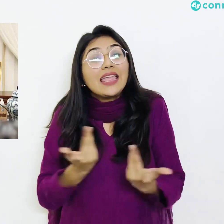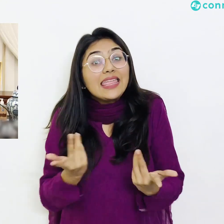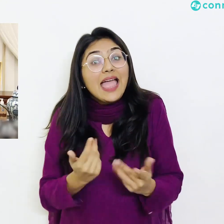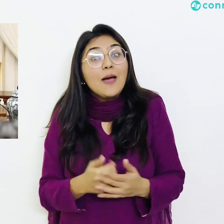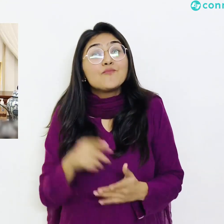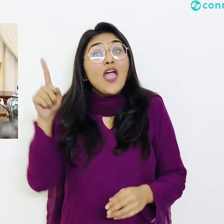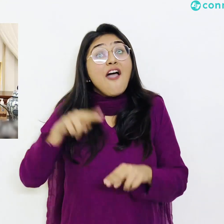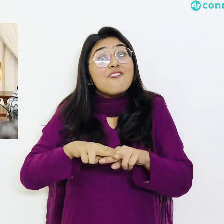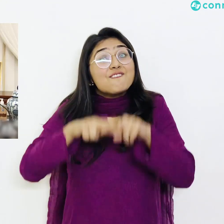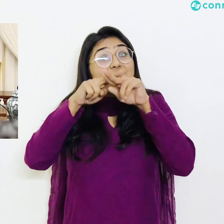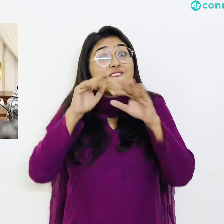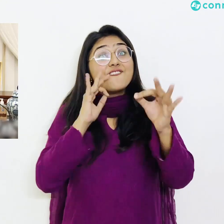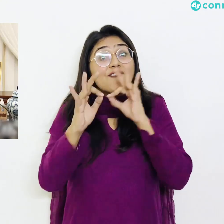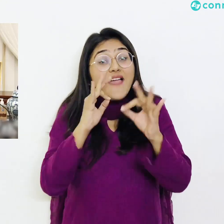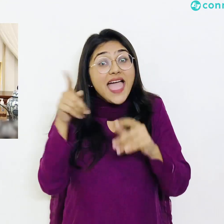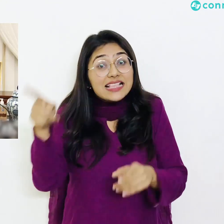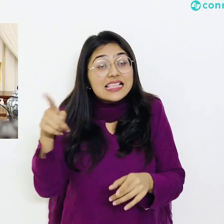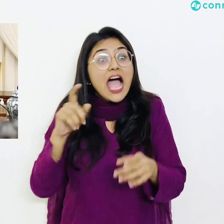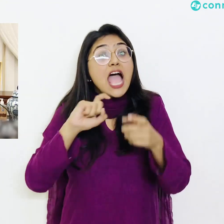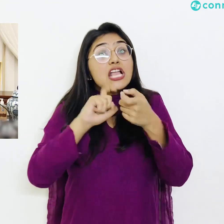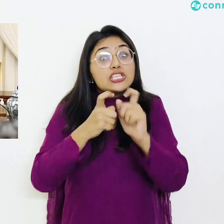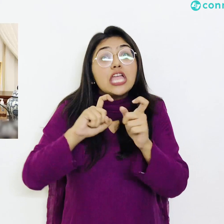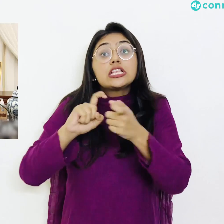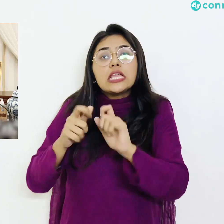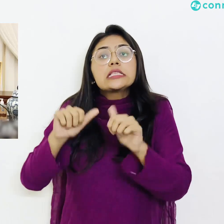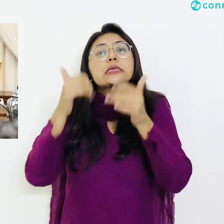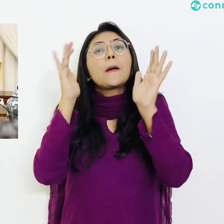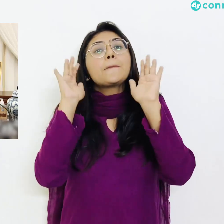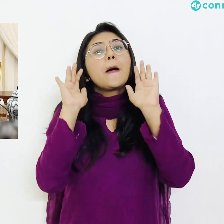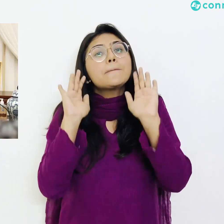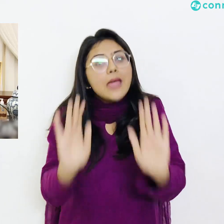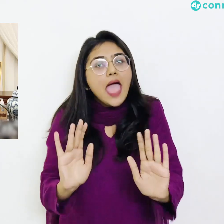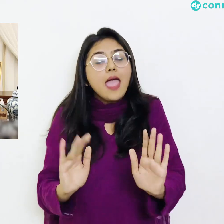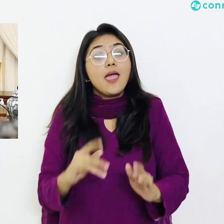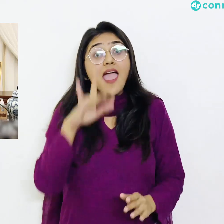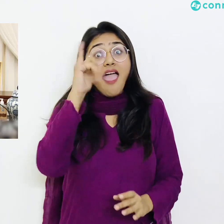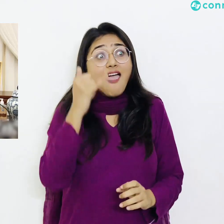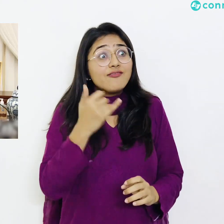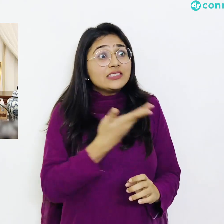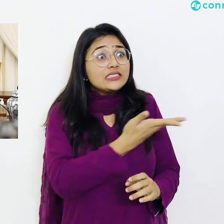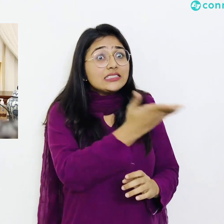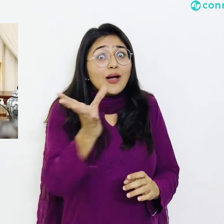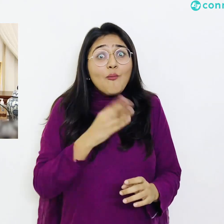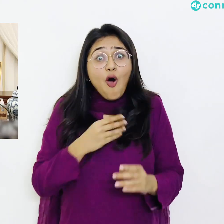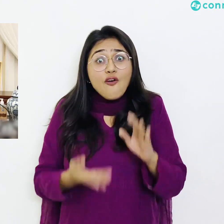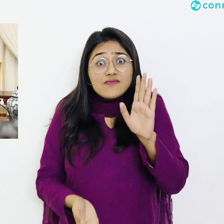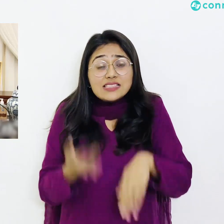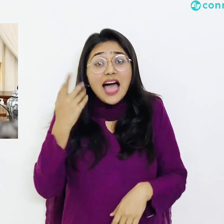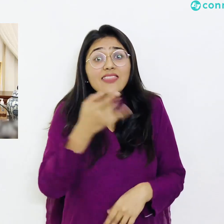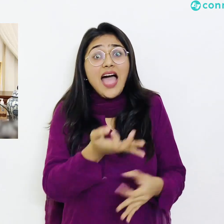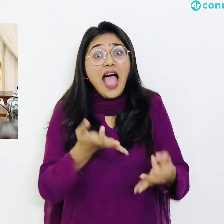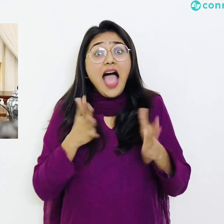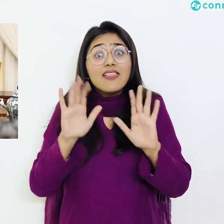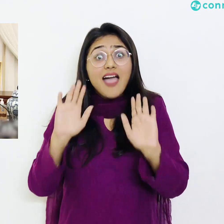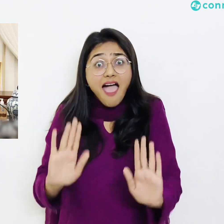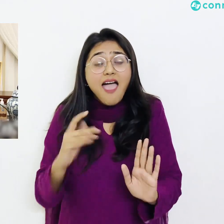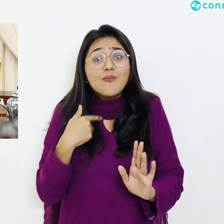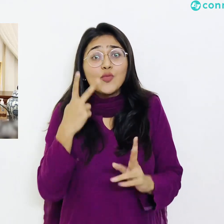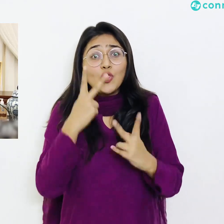کہ فیصلے میں یہ گنجائش موجود تھی کہ اگر حالات زیادہ خراب ہوں یا خراب ہونے کی طرف جاتے ہوئے نظر